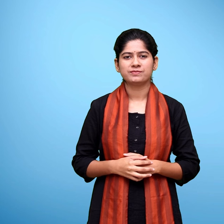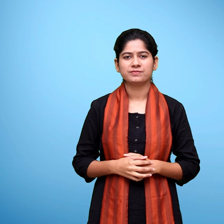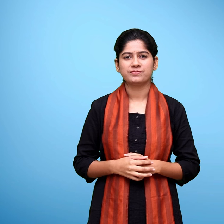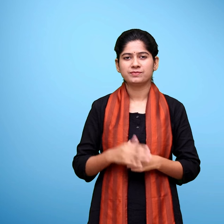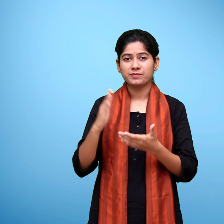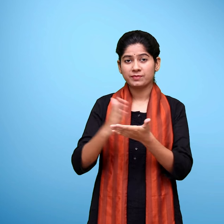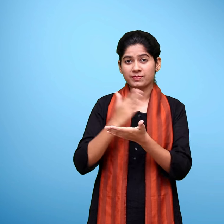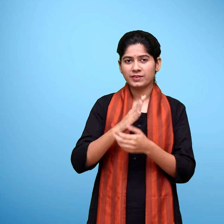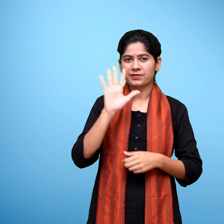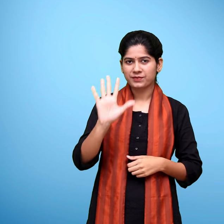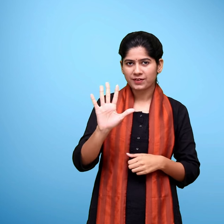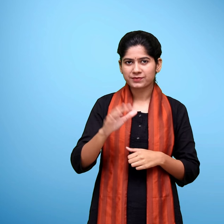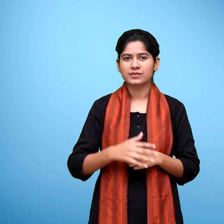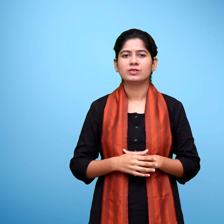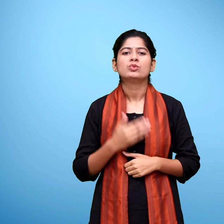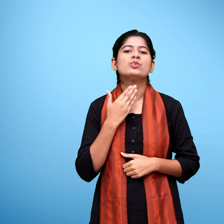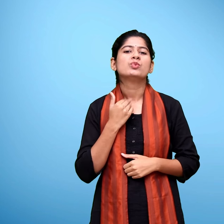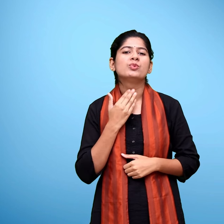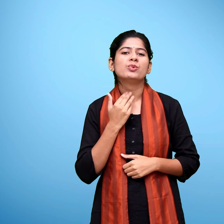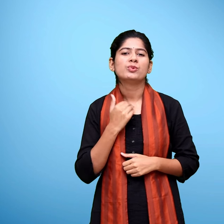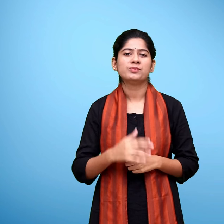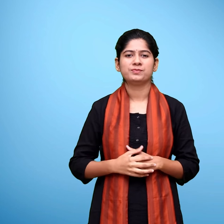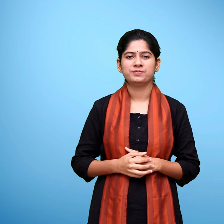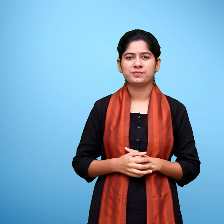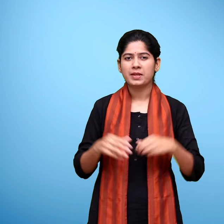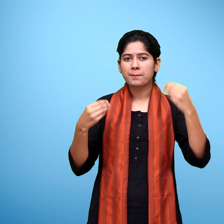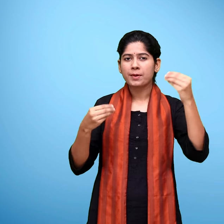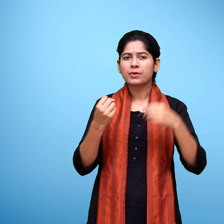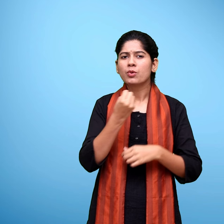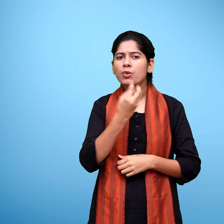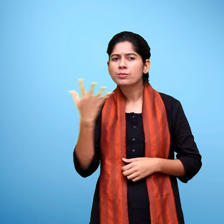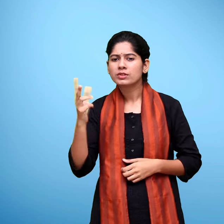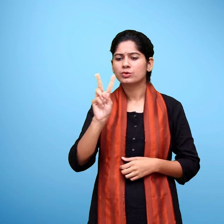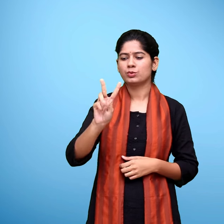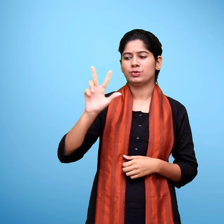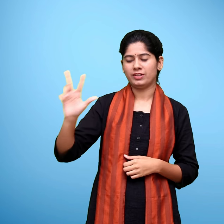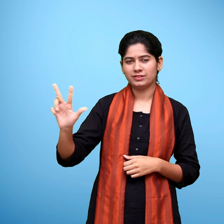पाठ पाच मिठाई प्रिष्ठ अठाईस